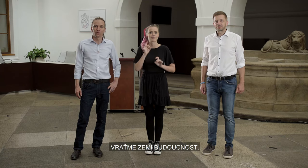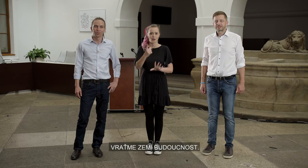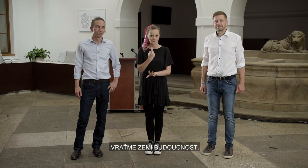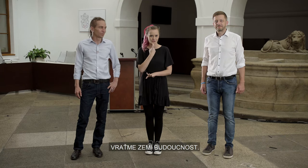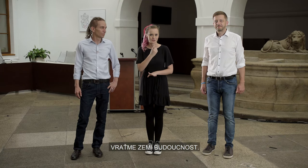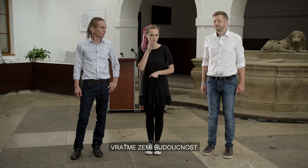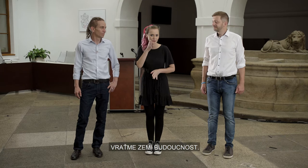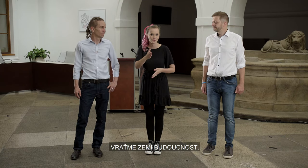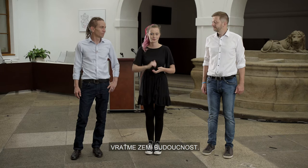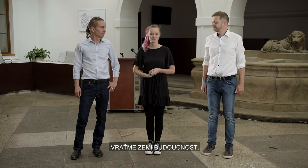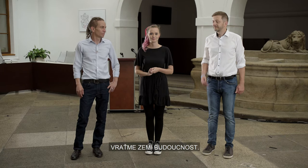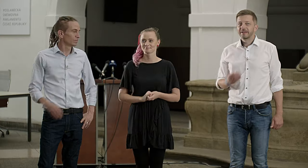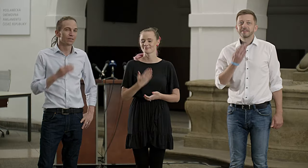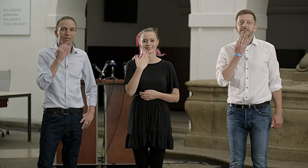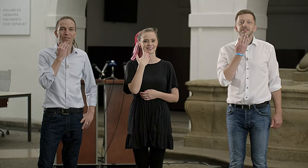budoucnost.